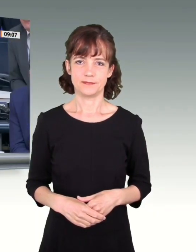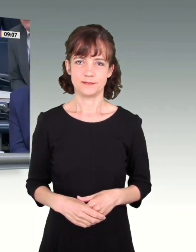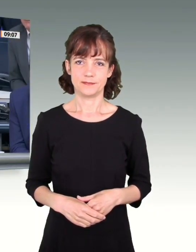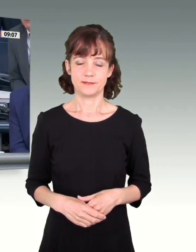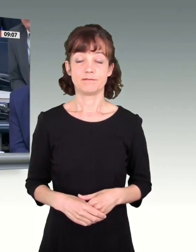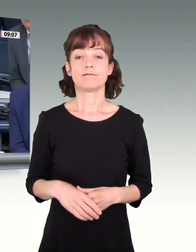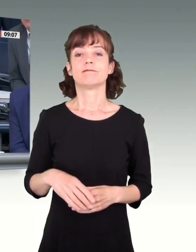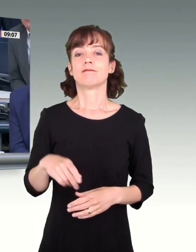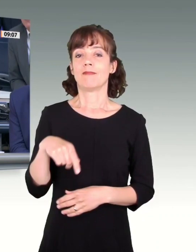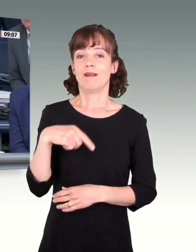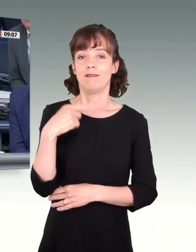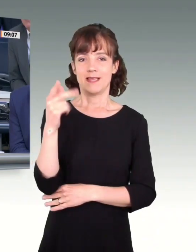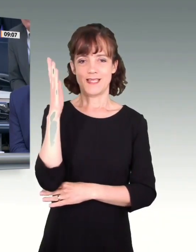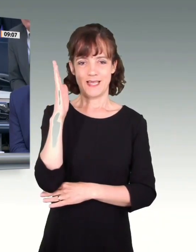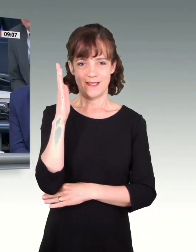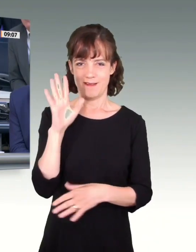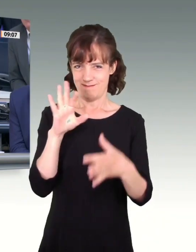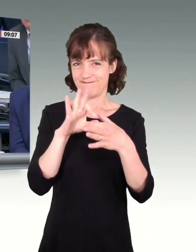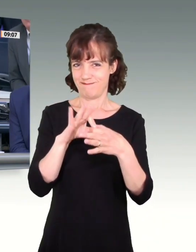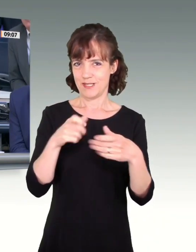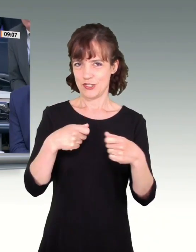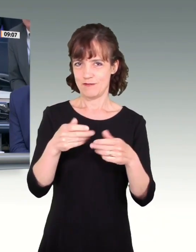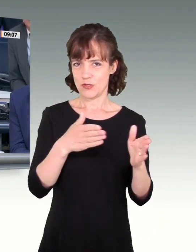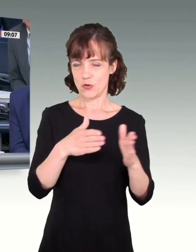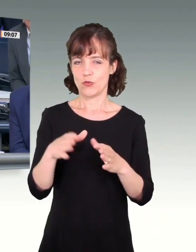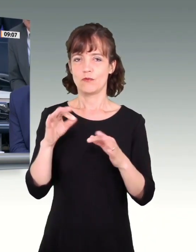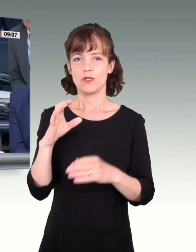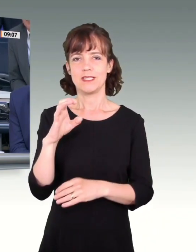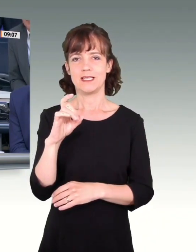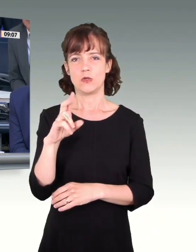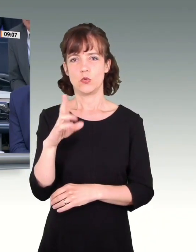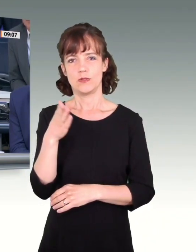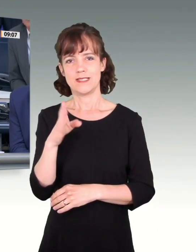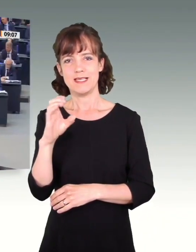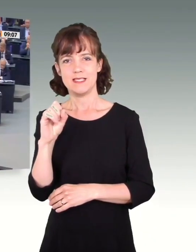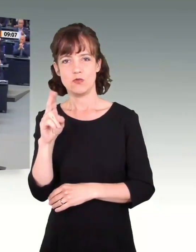Als Nächster hat das Wort zur Geschäftsordnung für die CDU-CSU-Fraktion Thorsten Frey.